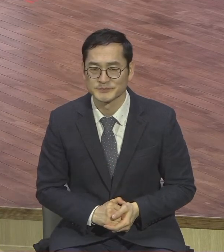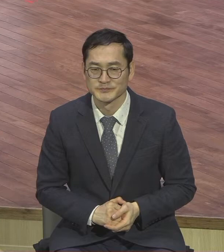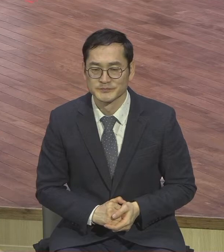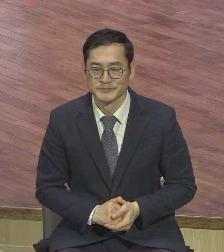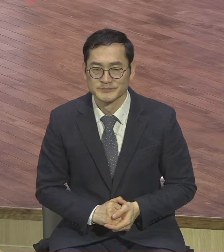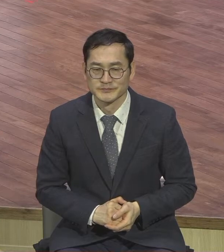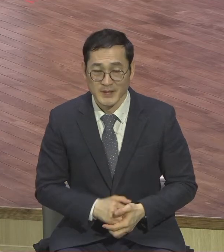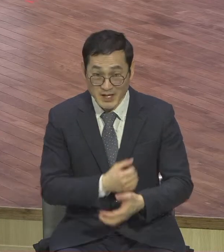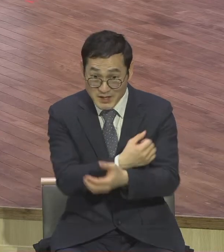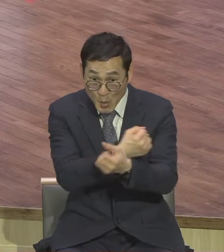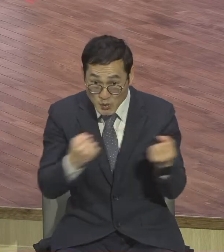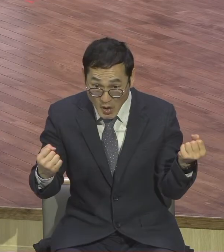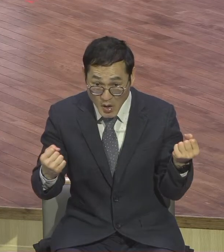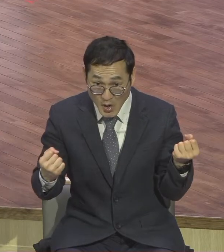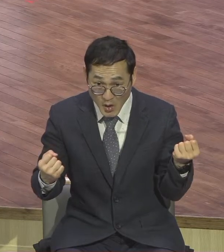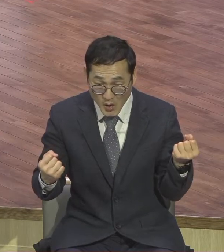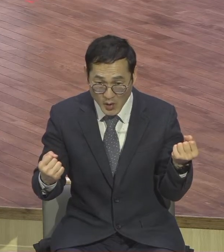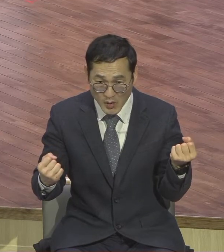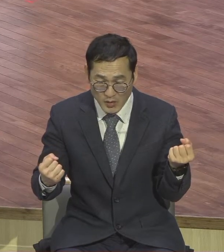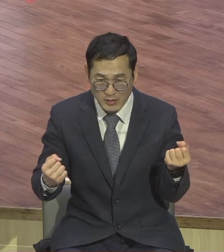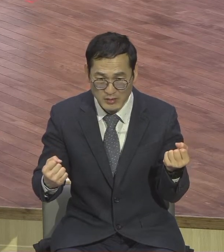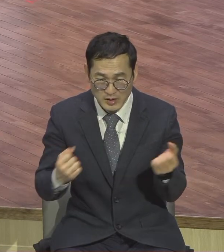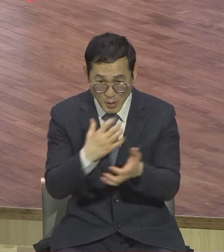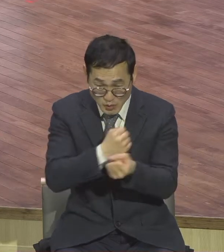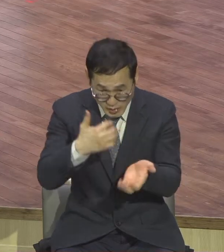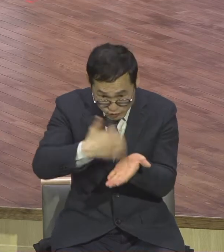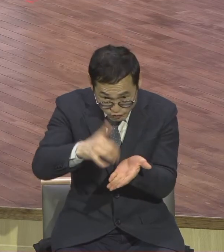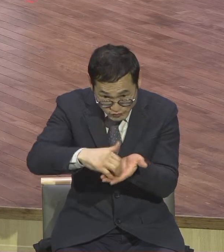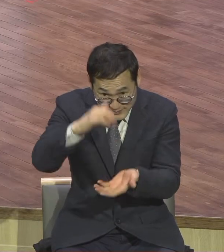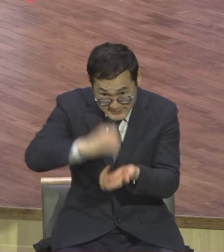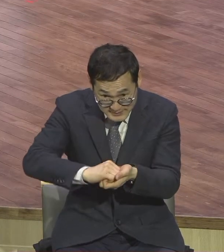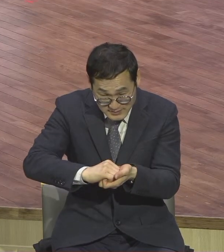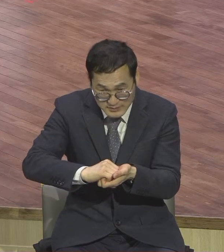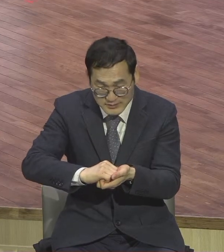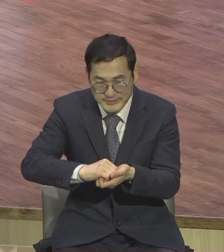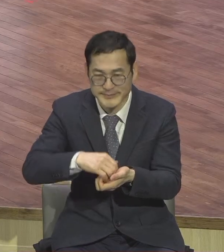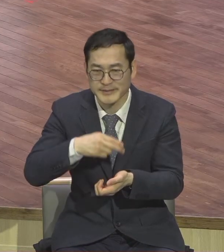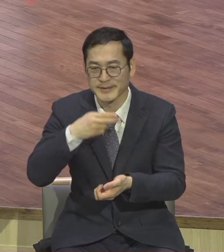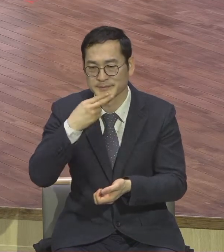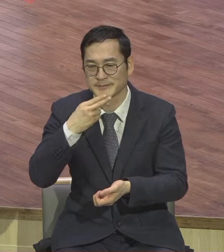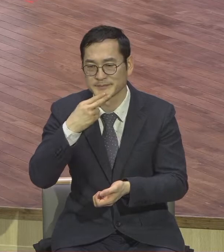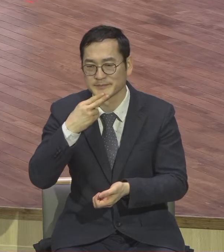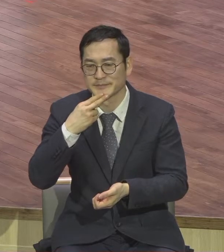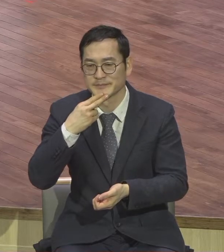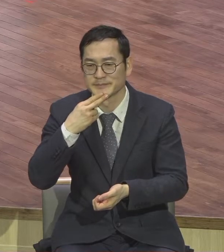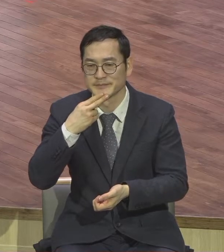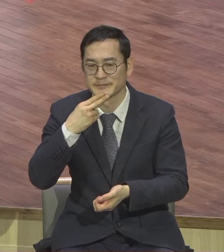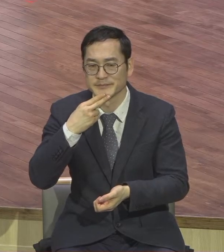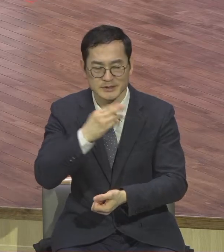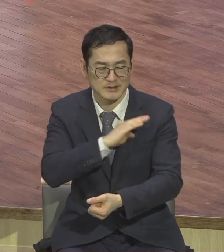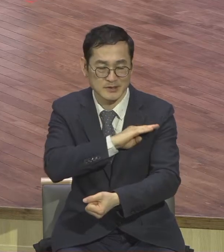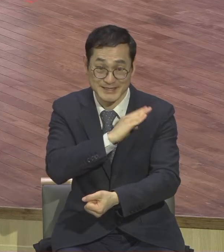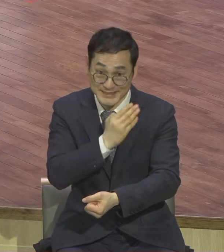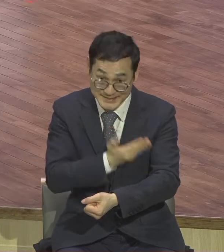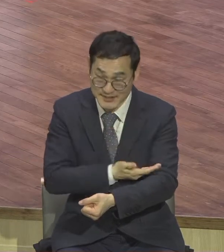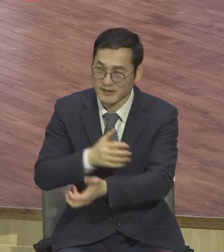용서의 복음의 이 능력의 속으로 들어가서 모든 관계를 하면서 피스메이커